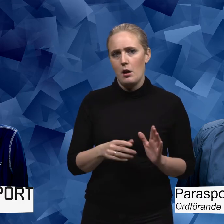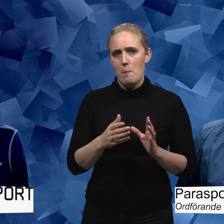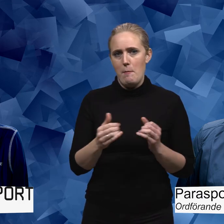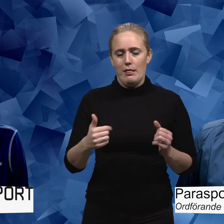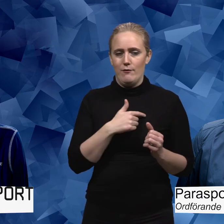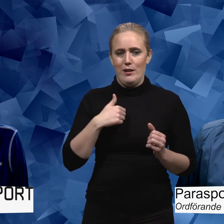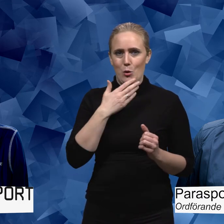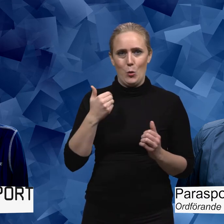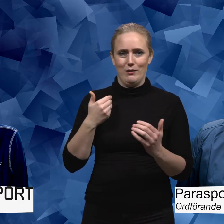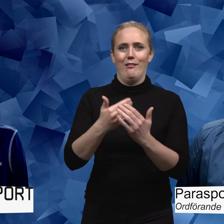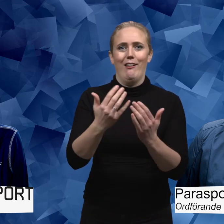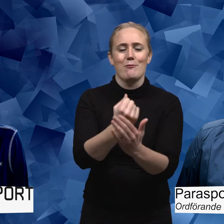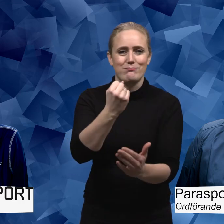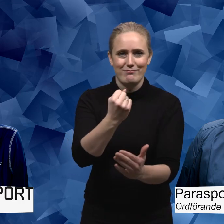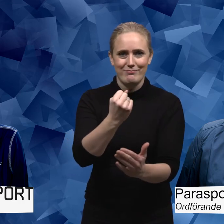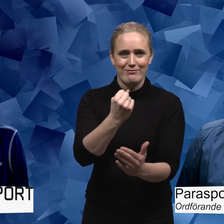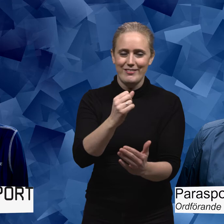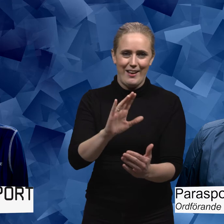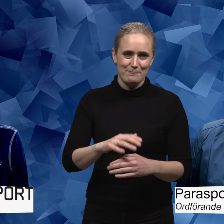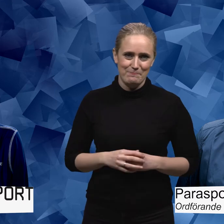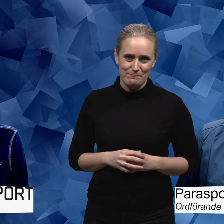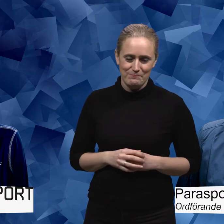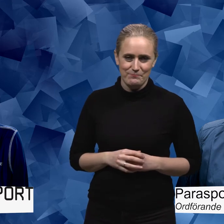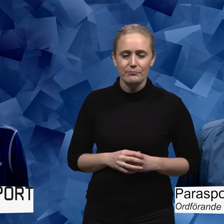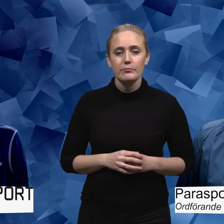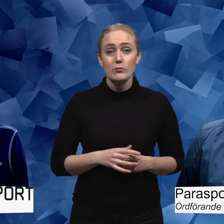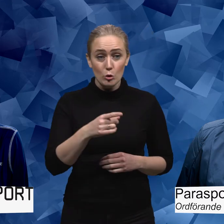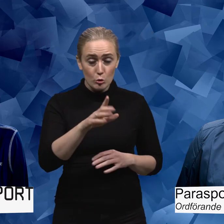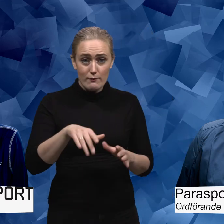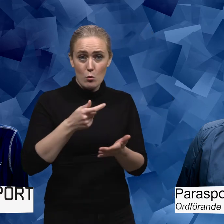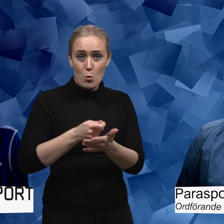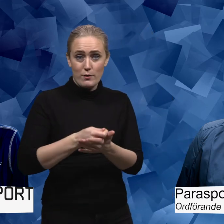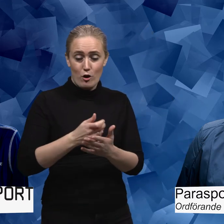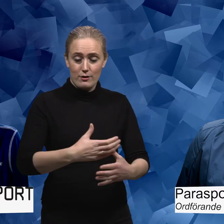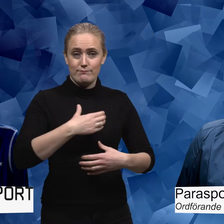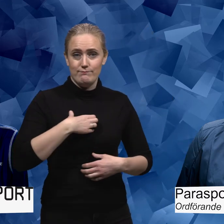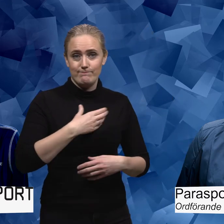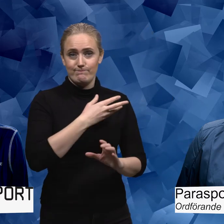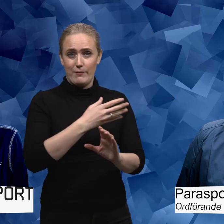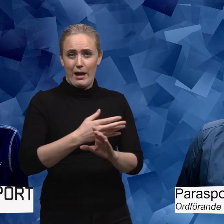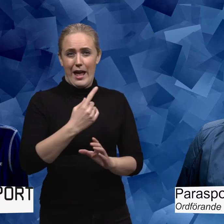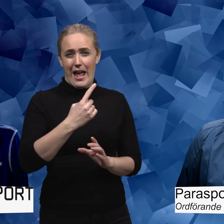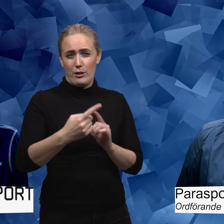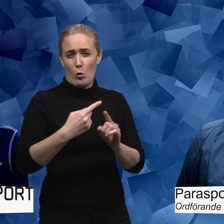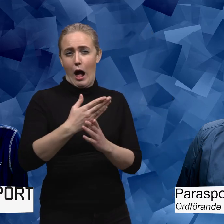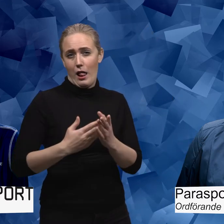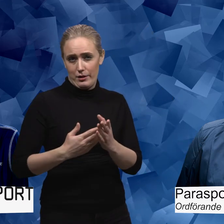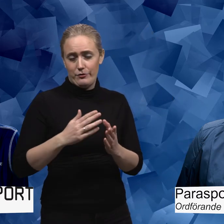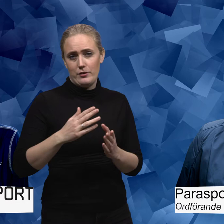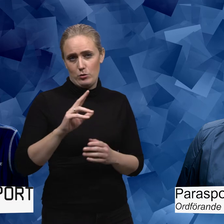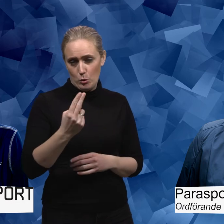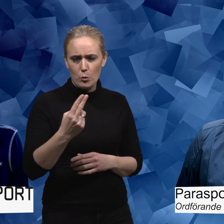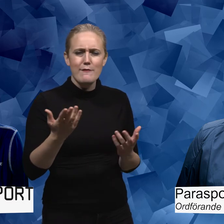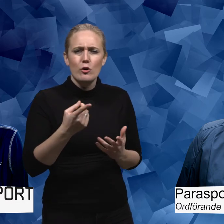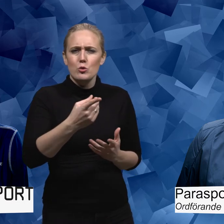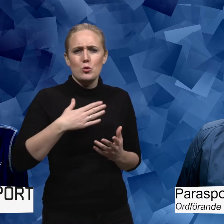Men det är ju inte framme på något sätt. Det tycker jag inte. Du har ju varit ordförande nu för Paraspots Sverige i över ett och ett